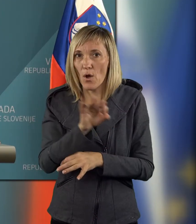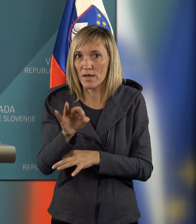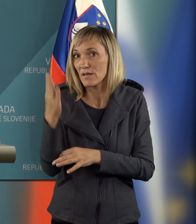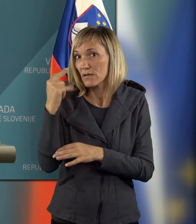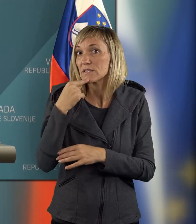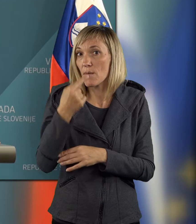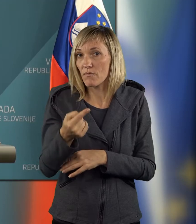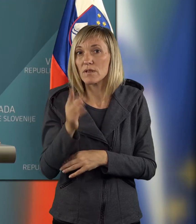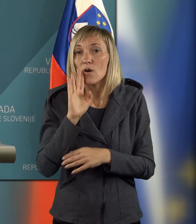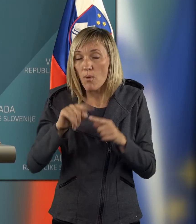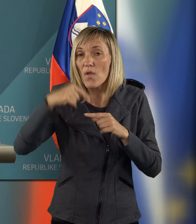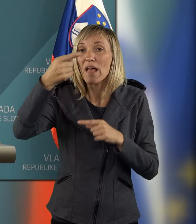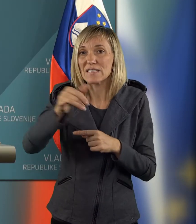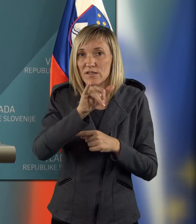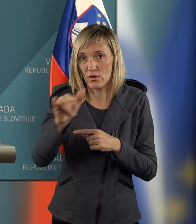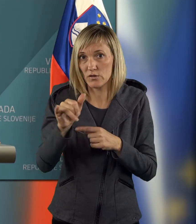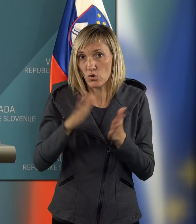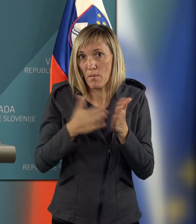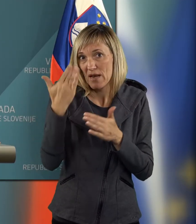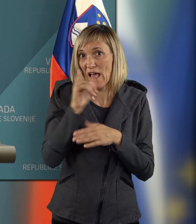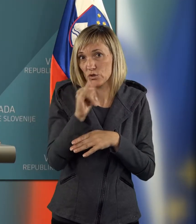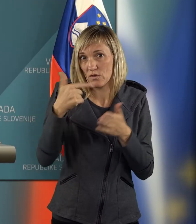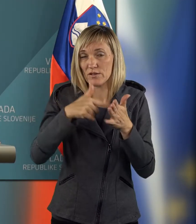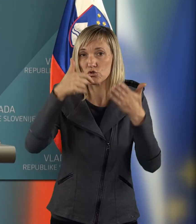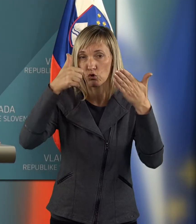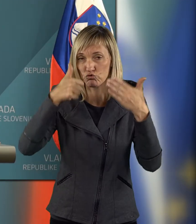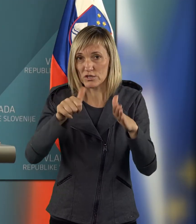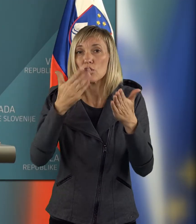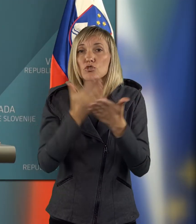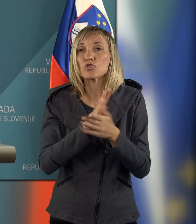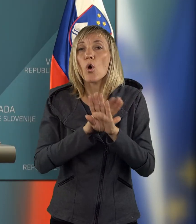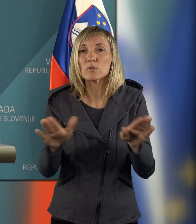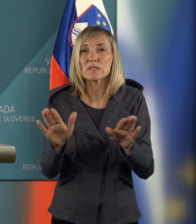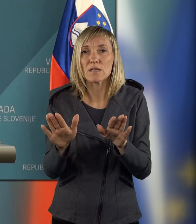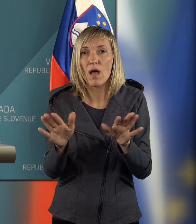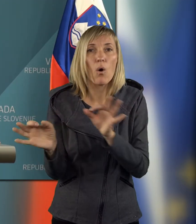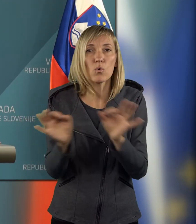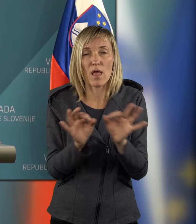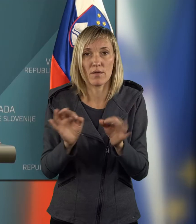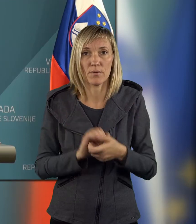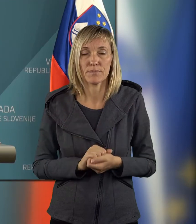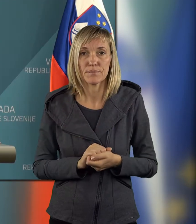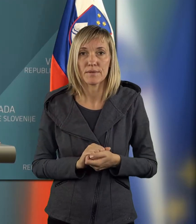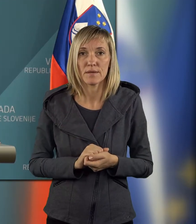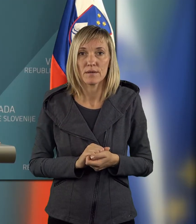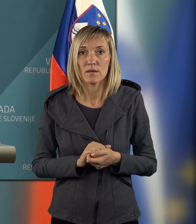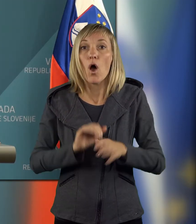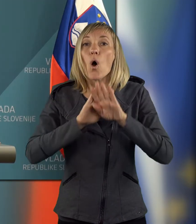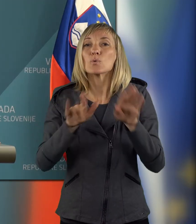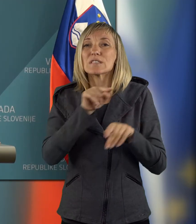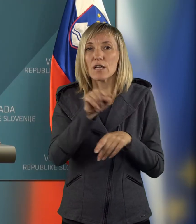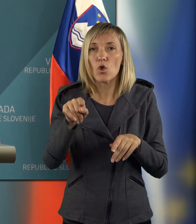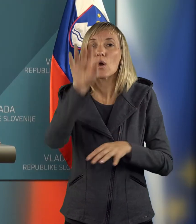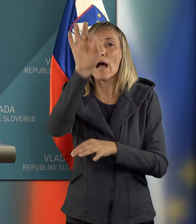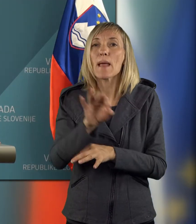napovedali, da bo čez naslednje leto, torej lani, vse to že, da rečem, ponovem šlo. Gledajte, vse to,